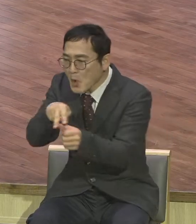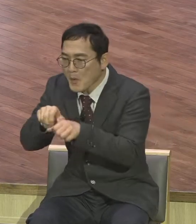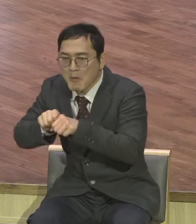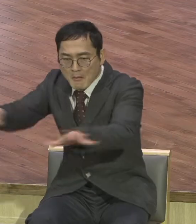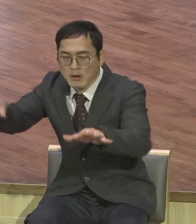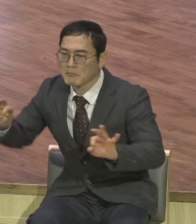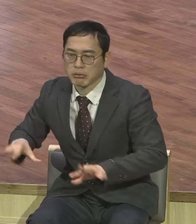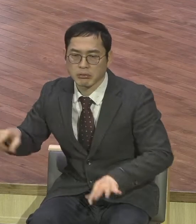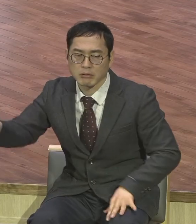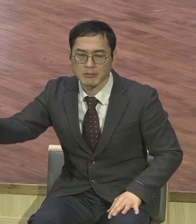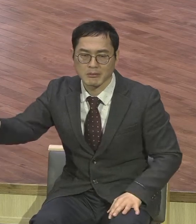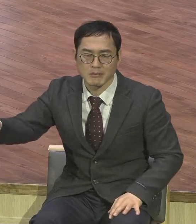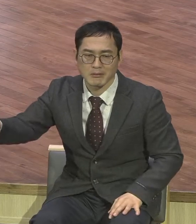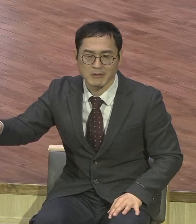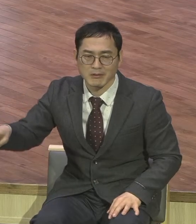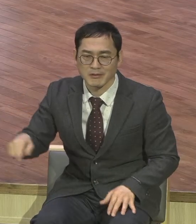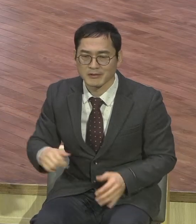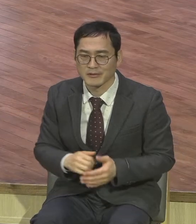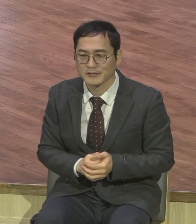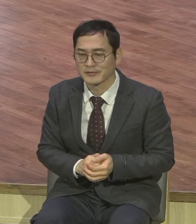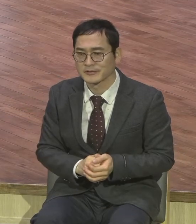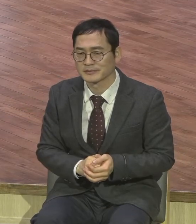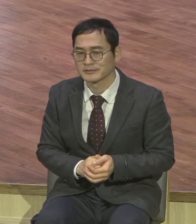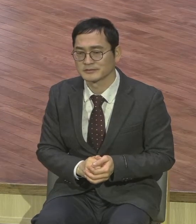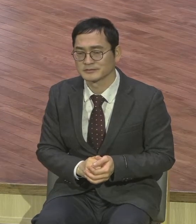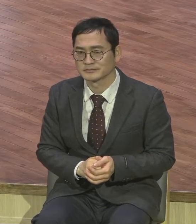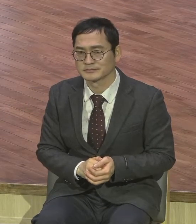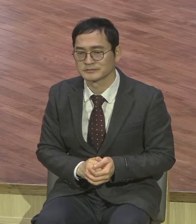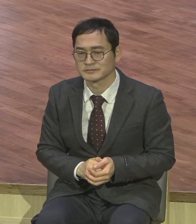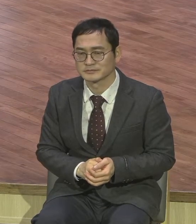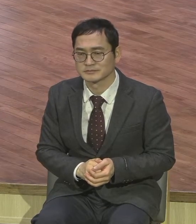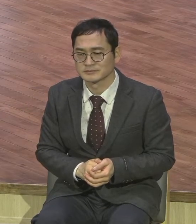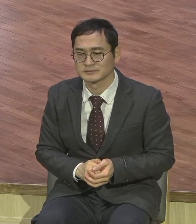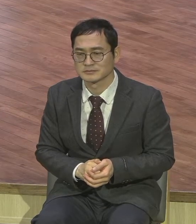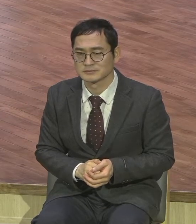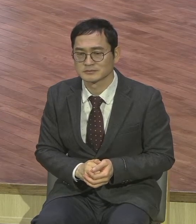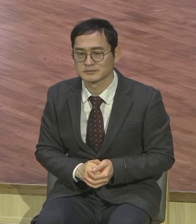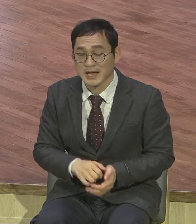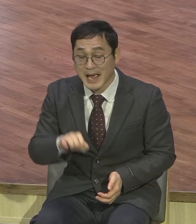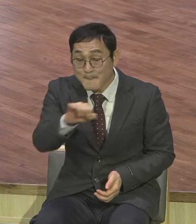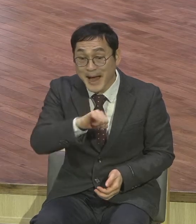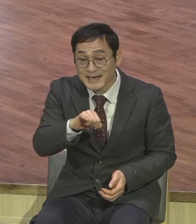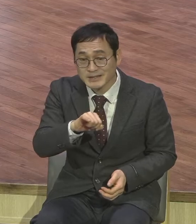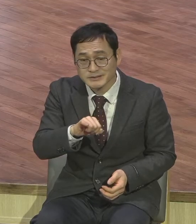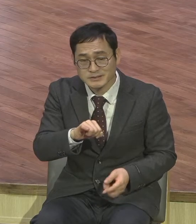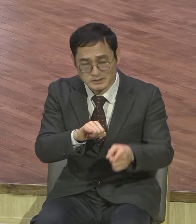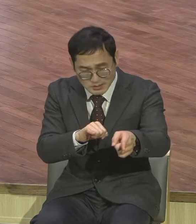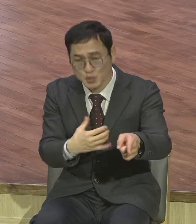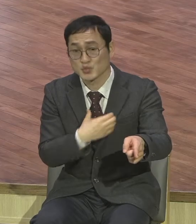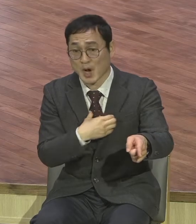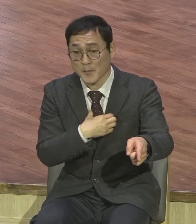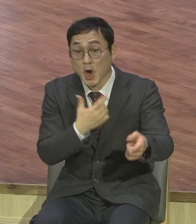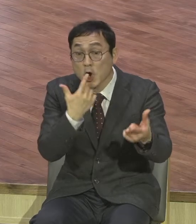그래서 이 바이러스만큼이나 위험하다라고 하는 것이 인포데믹이에요